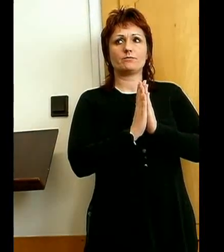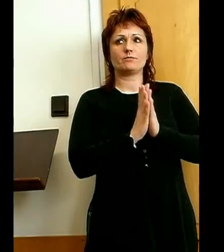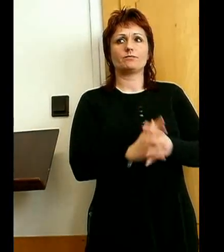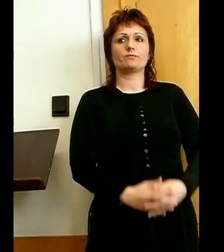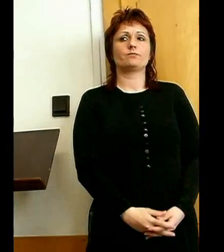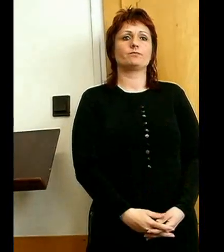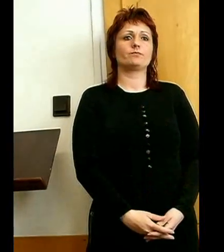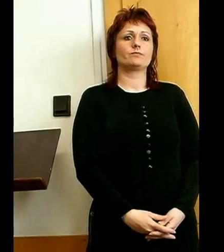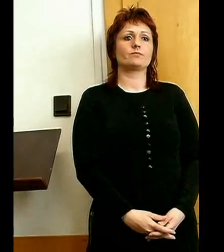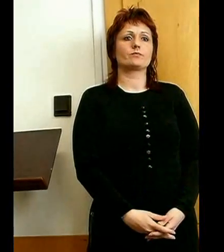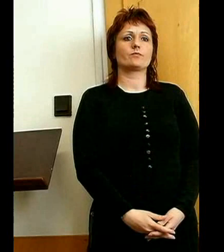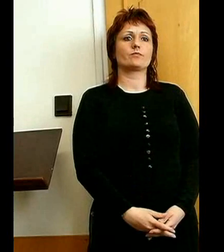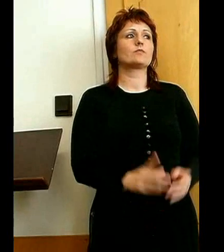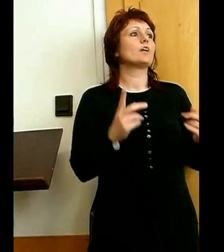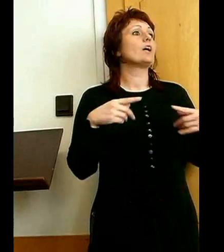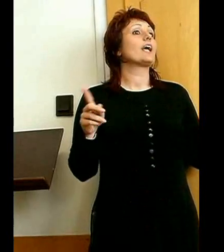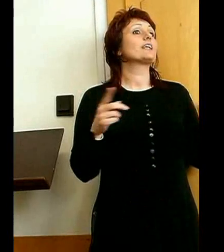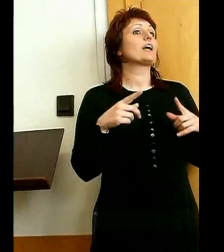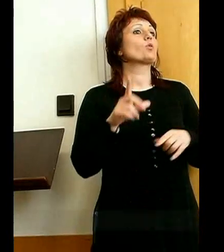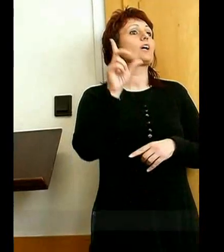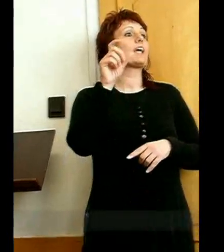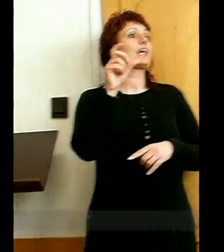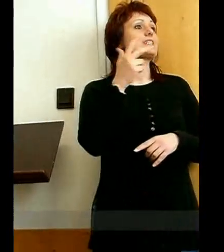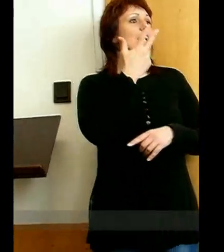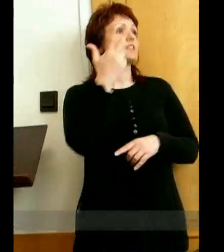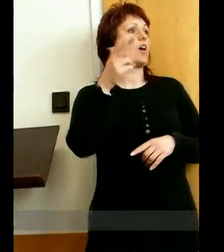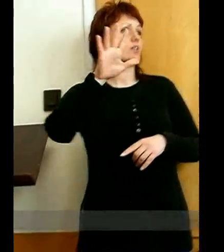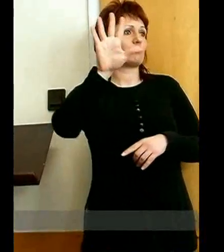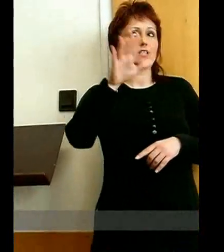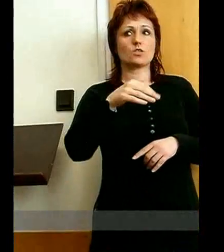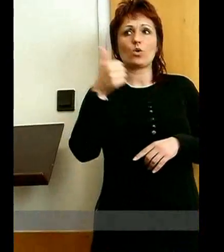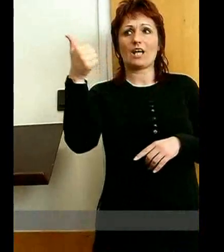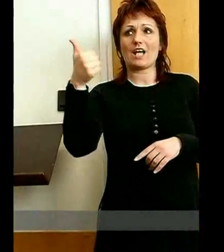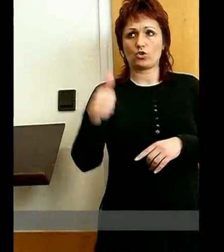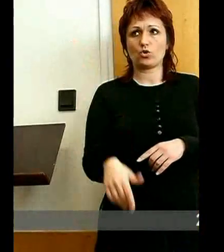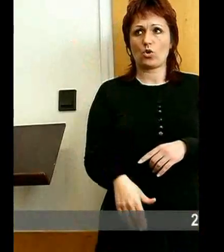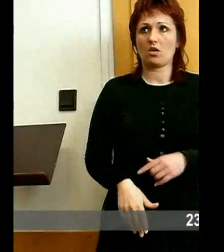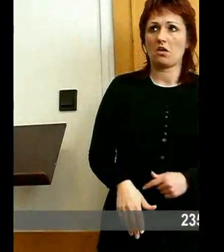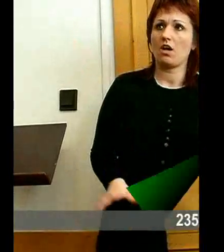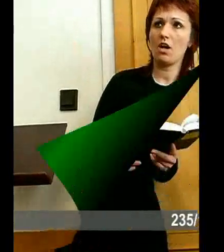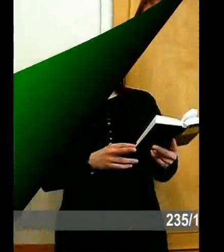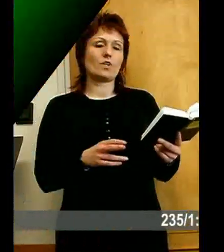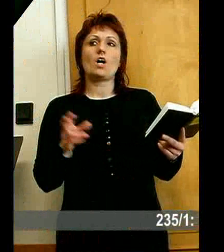Énnek eljött, testvéreim, a 235-ének első versét, a 260-ban.